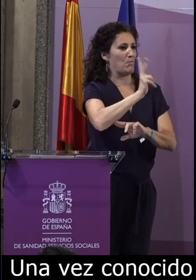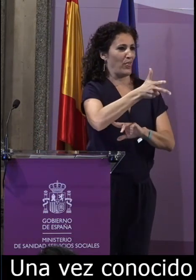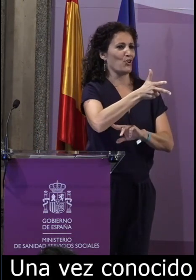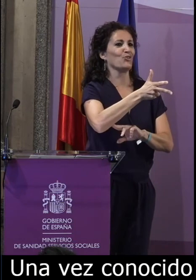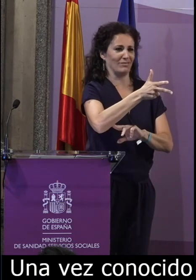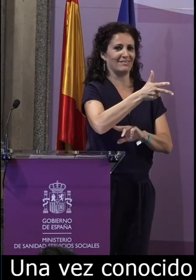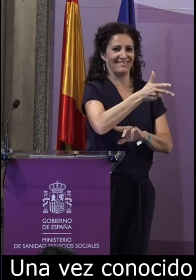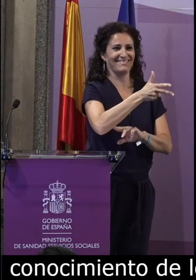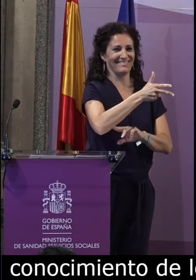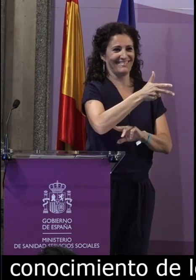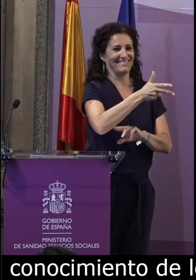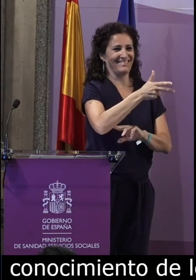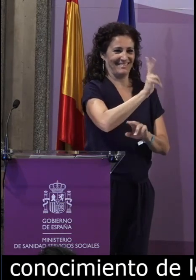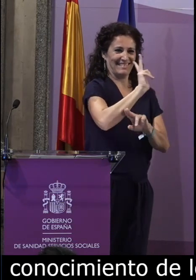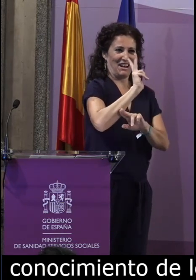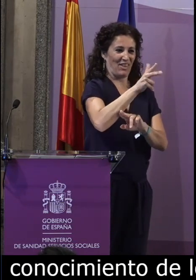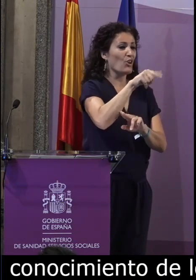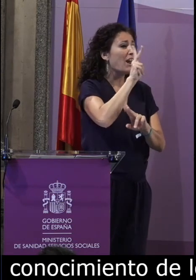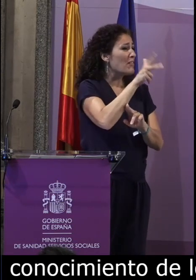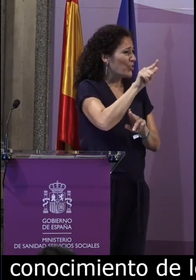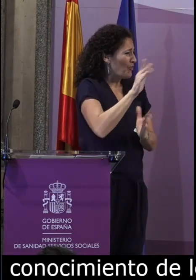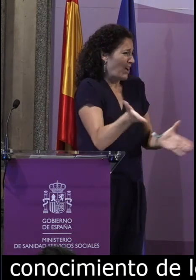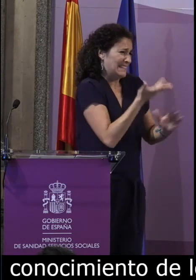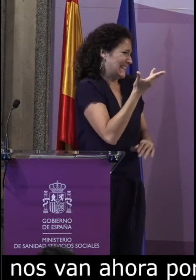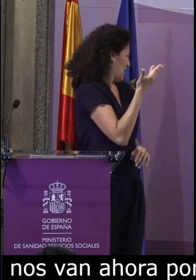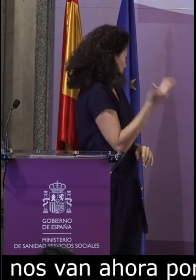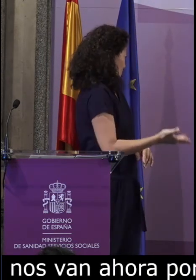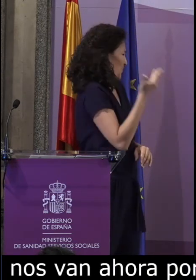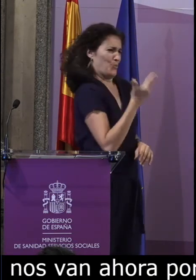Como segunda fase pasaríamos a la fase de la grabación,